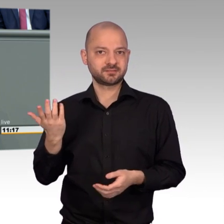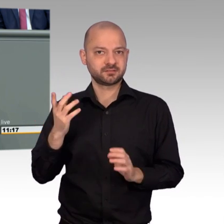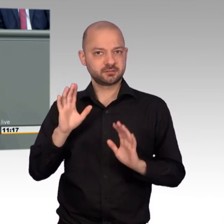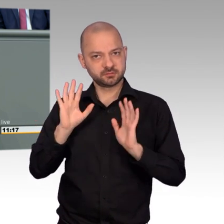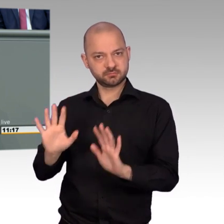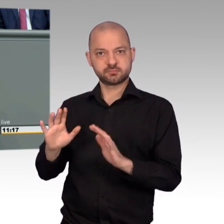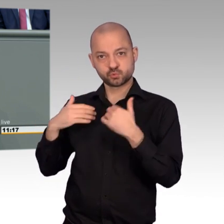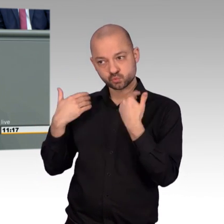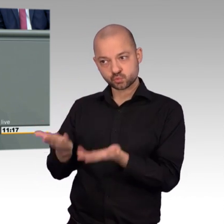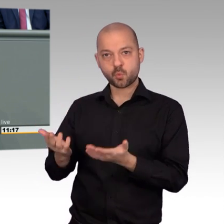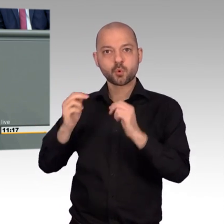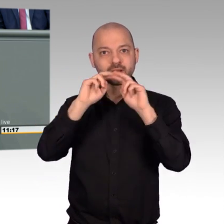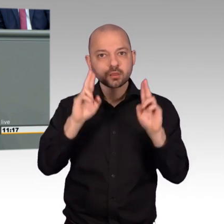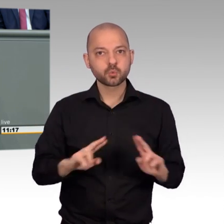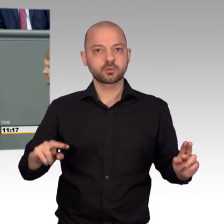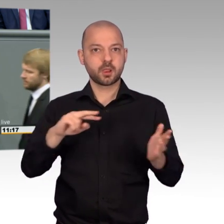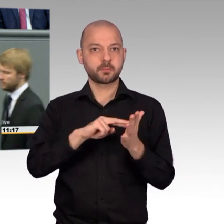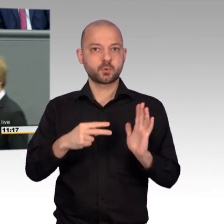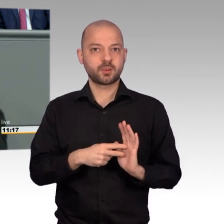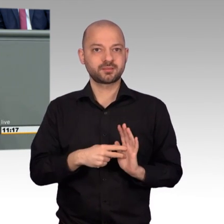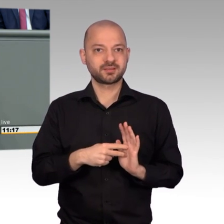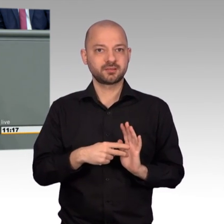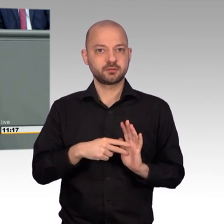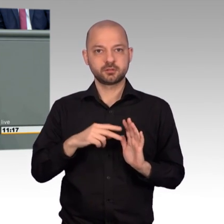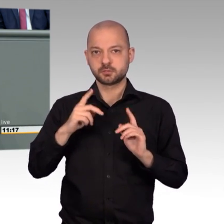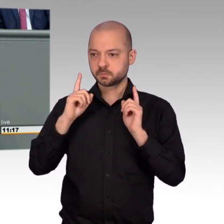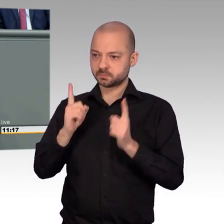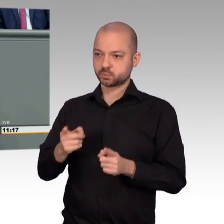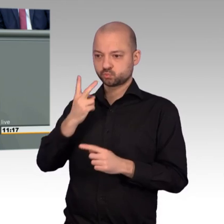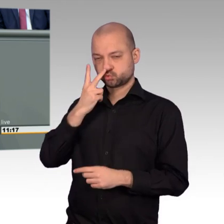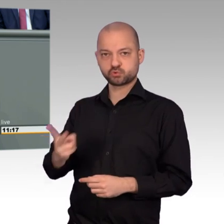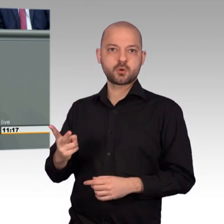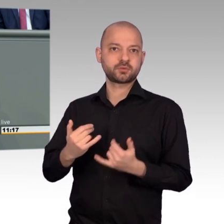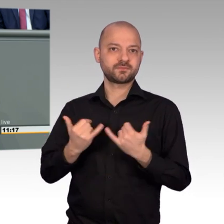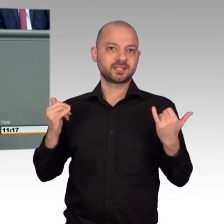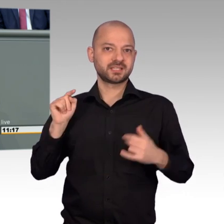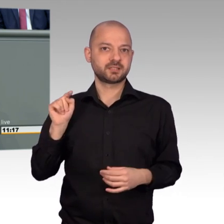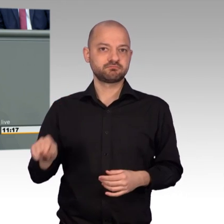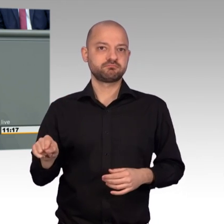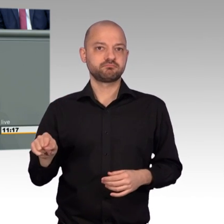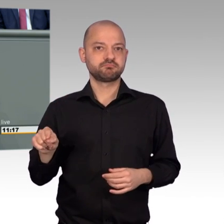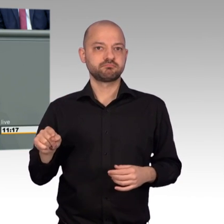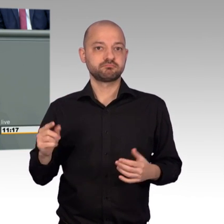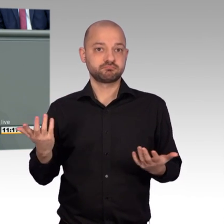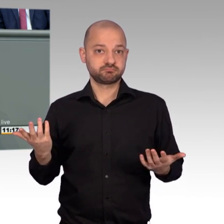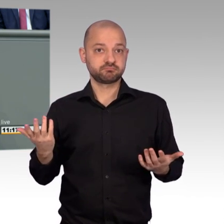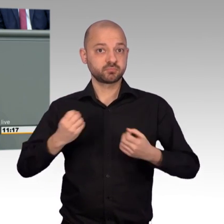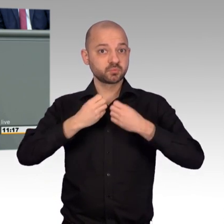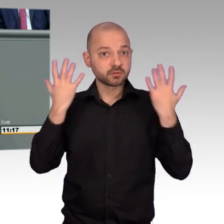wissen, dass wir an dieser Stelle unsere internationale Politik, unsere Außenpolitik auch an diesem Verhalten ausrichten. Jeder,